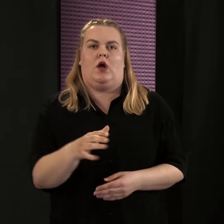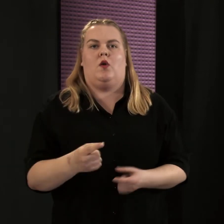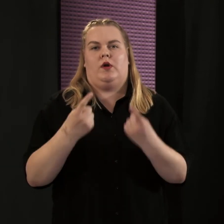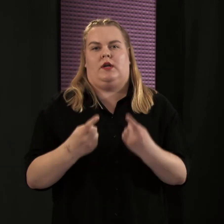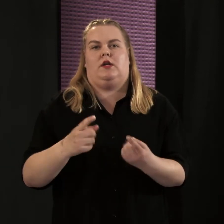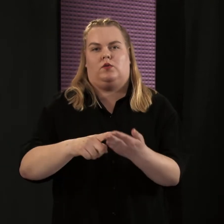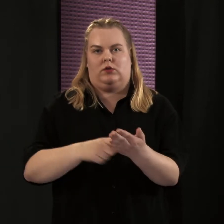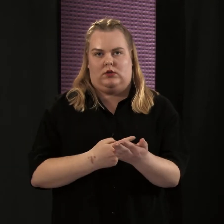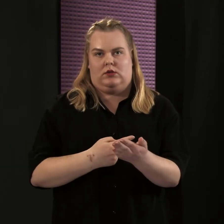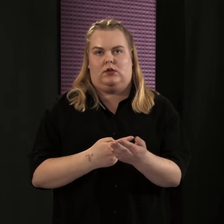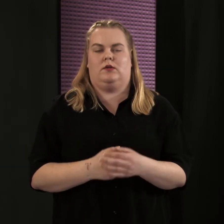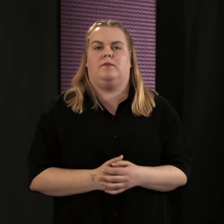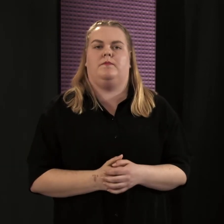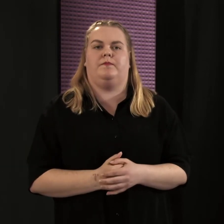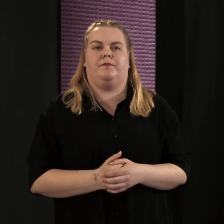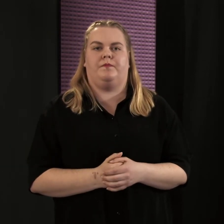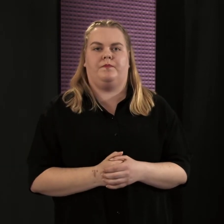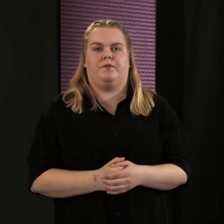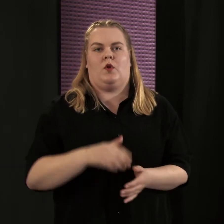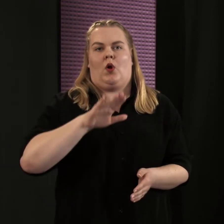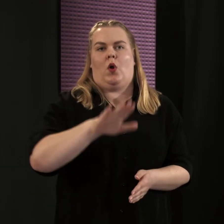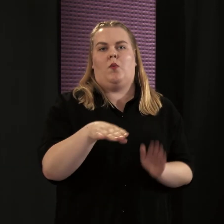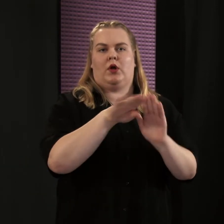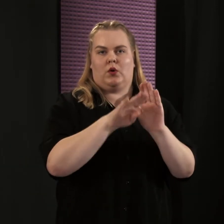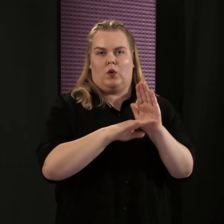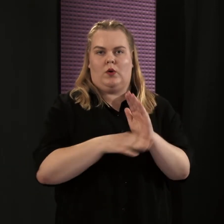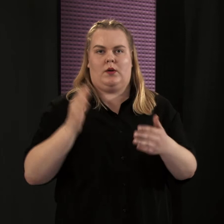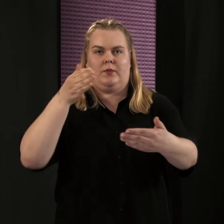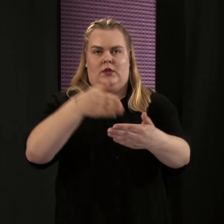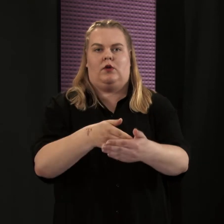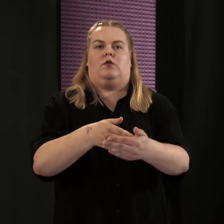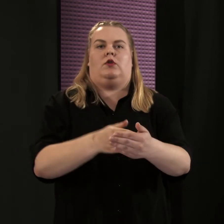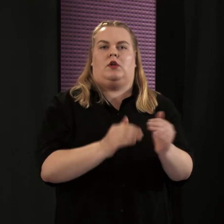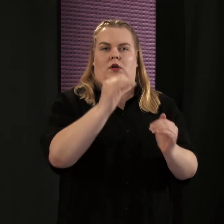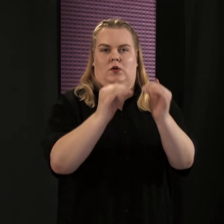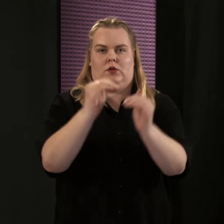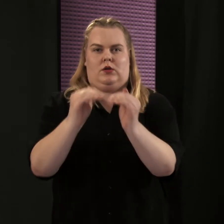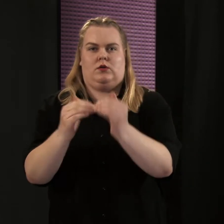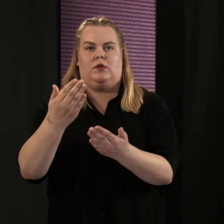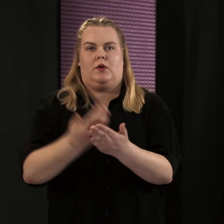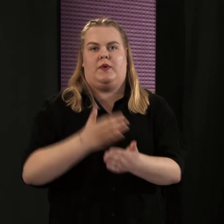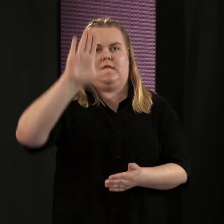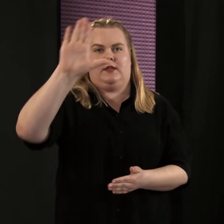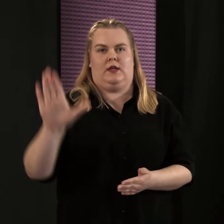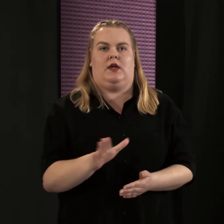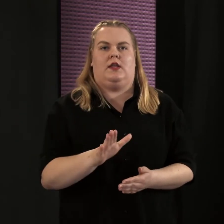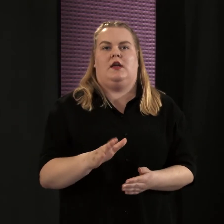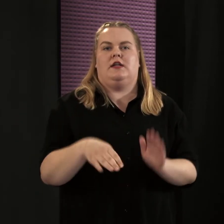Oman ohjelman tavoitteena on tasoittaa maantieteellisistä lähtökohdista